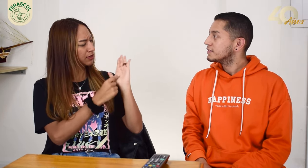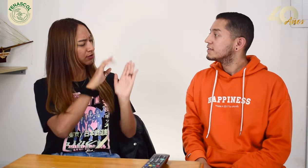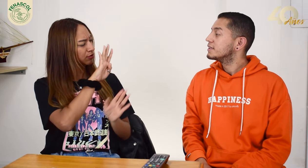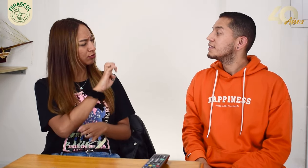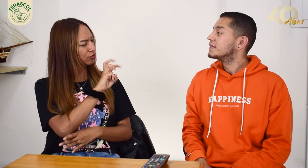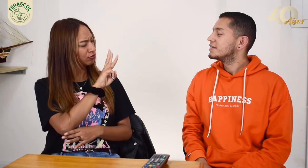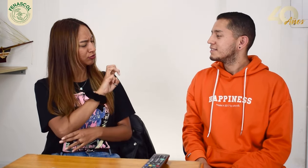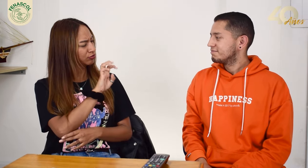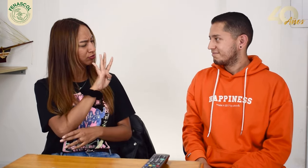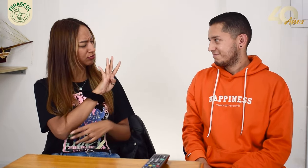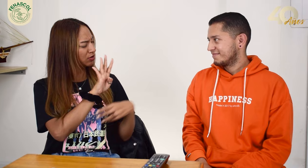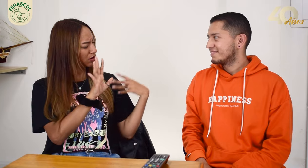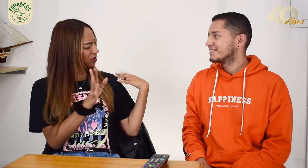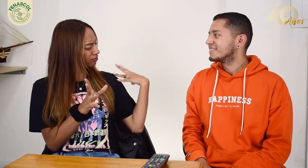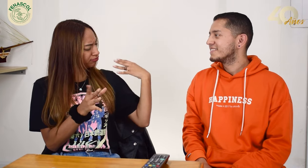FENASCOL en 1984